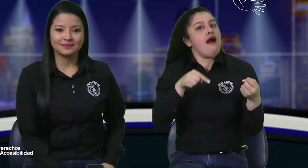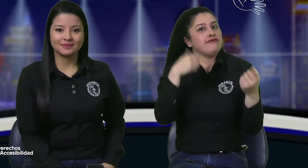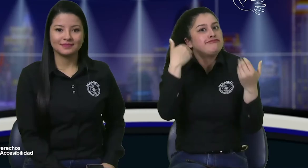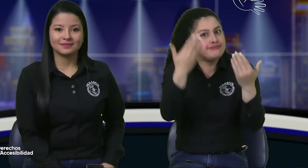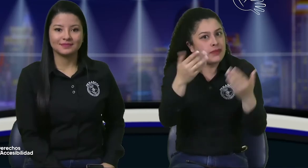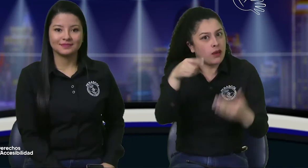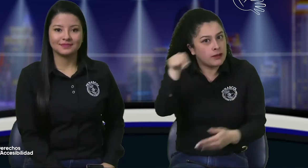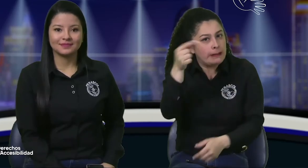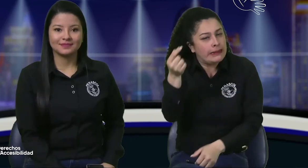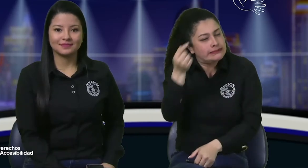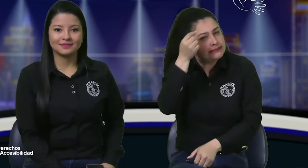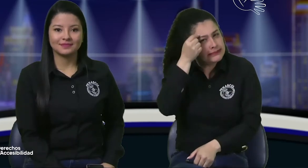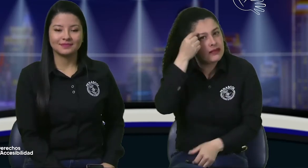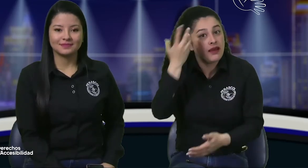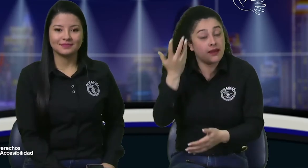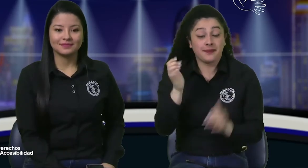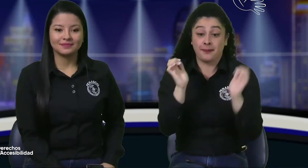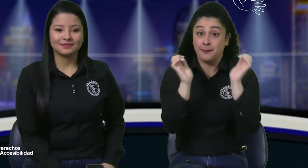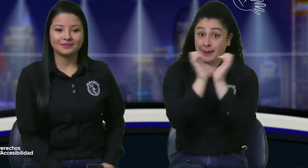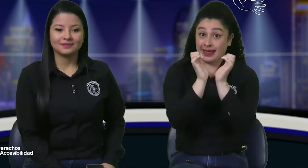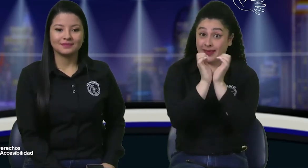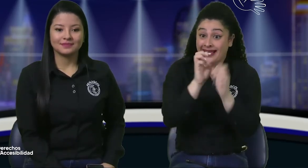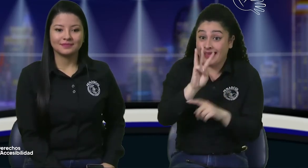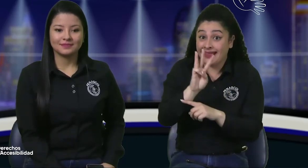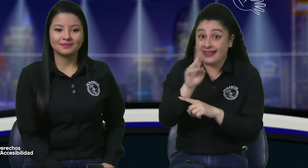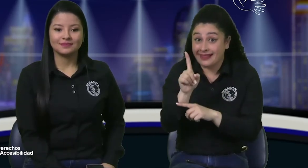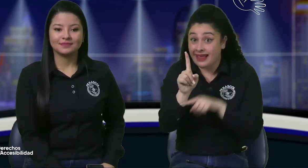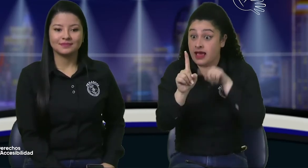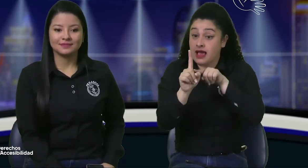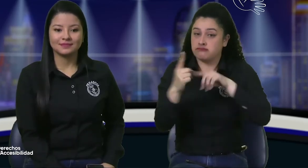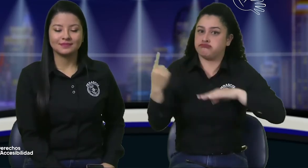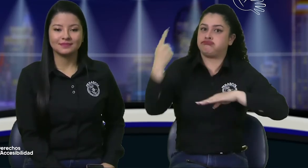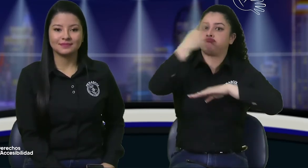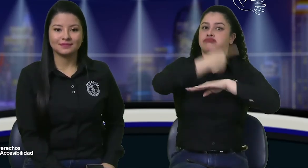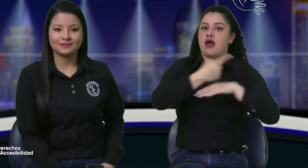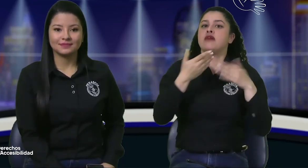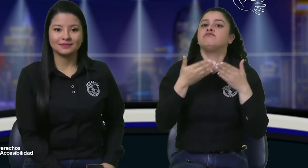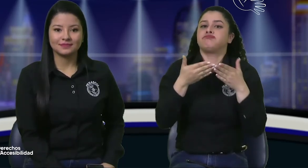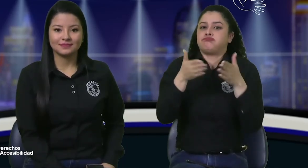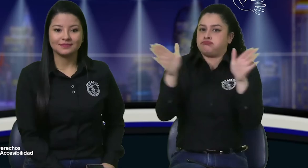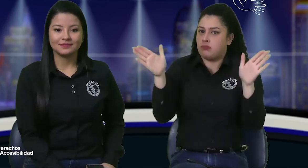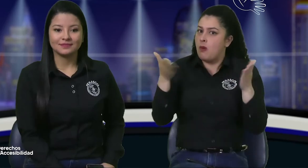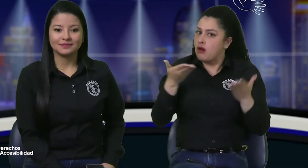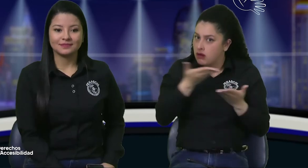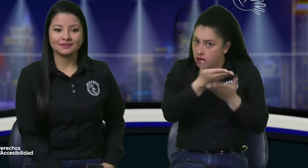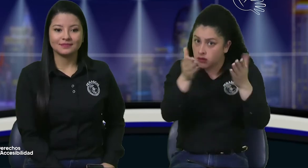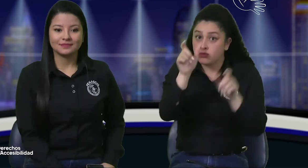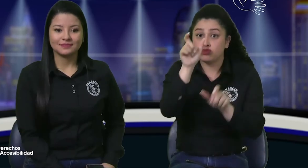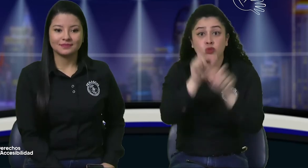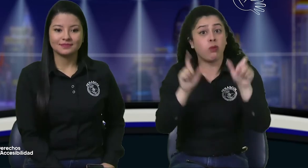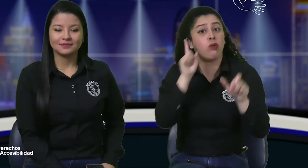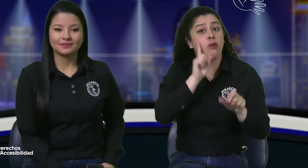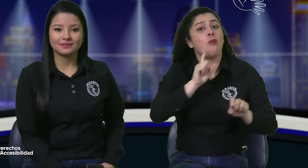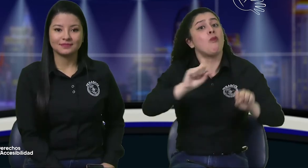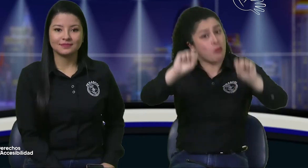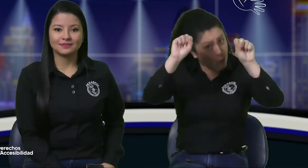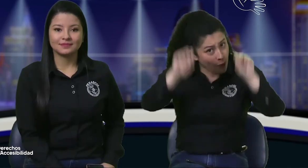transporte privado es importante que recordemos pues fue el 31 de mayo en el cual se abrió esa posibilidad